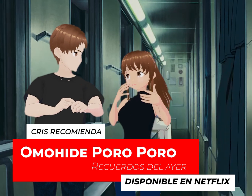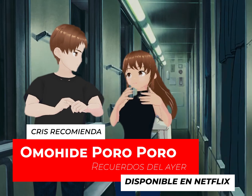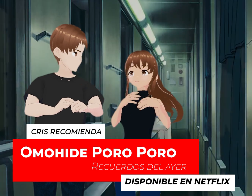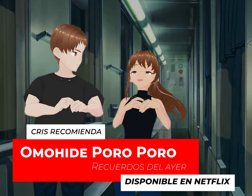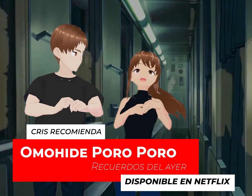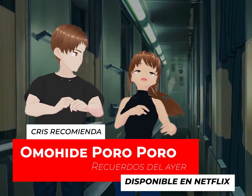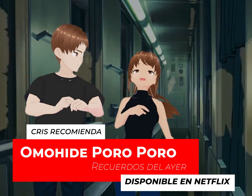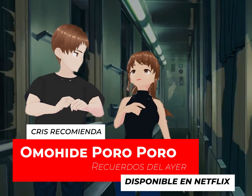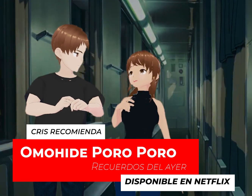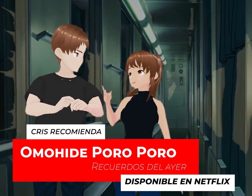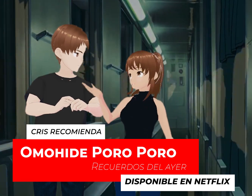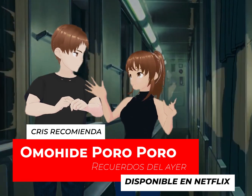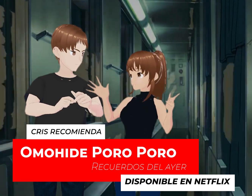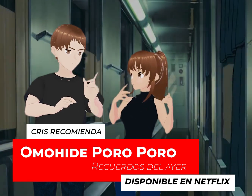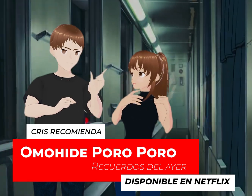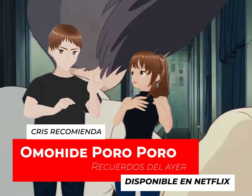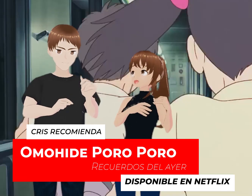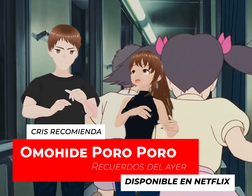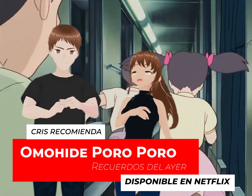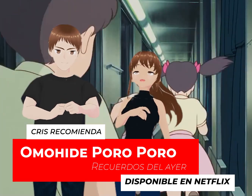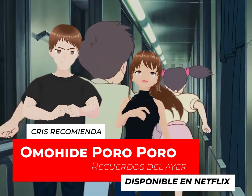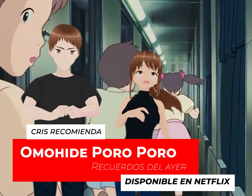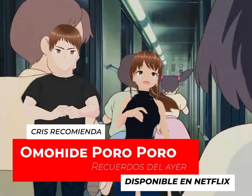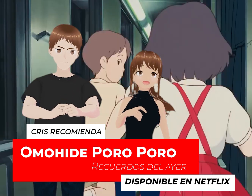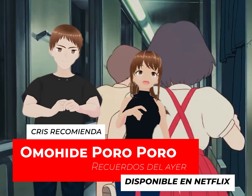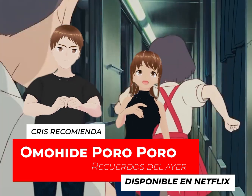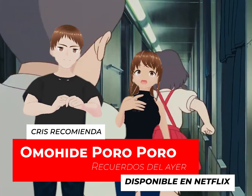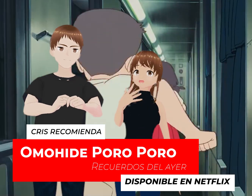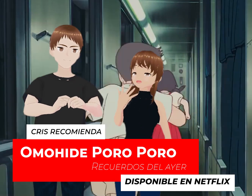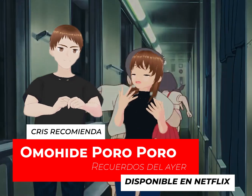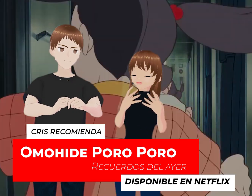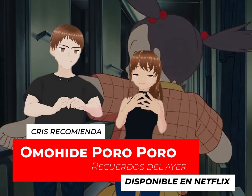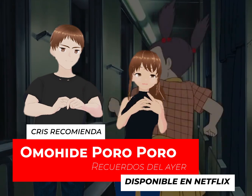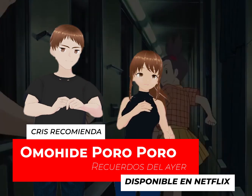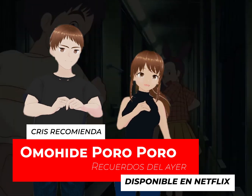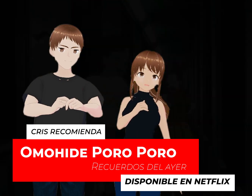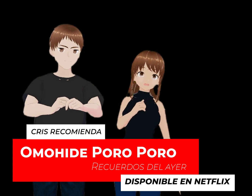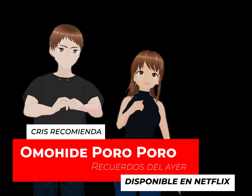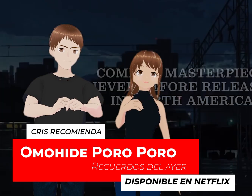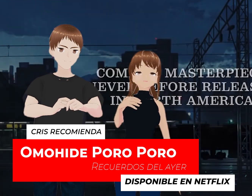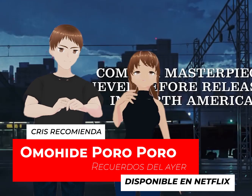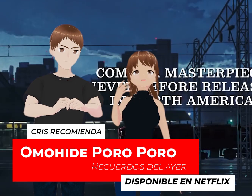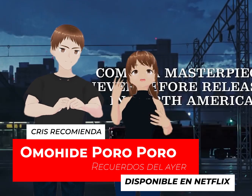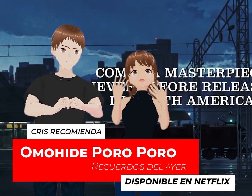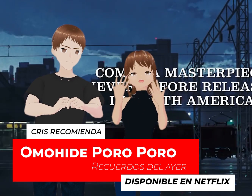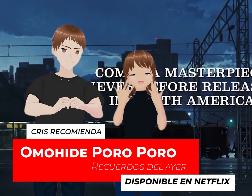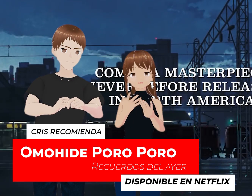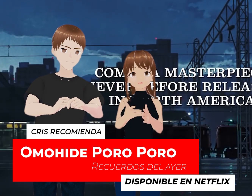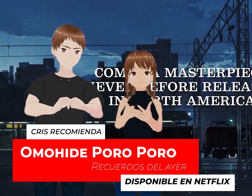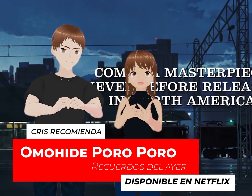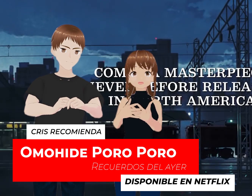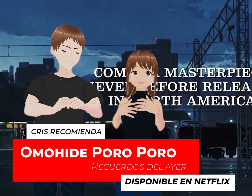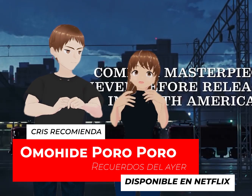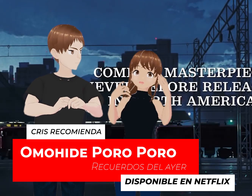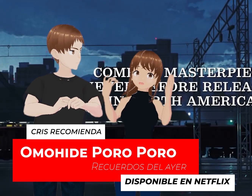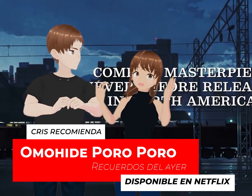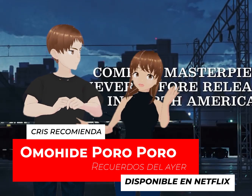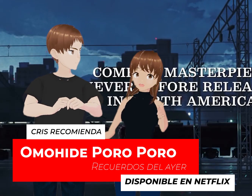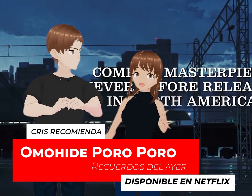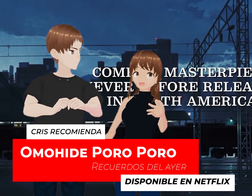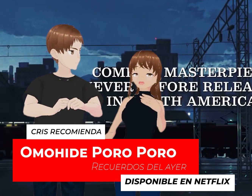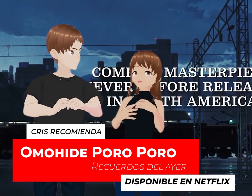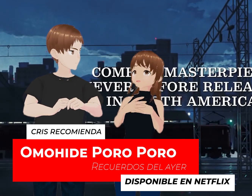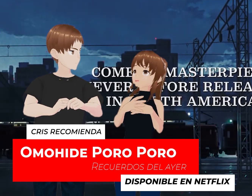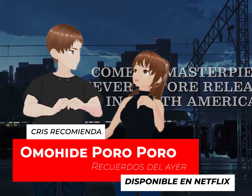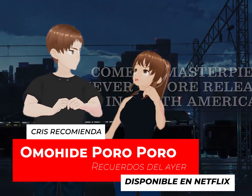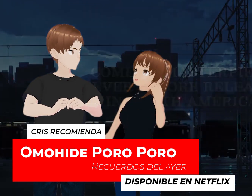¿No? Setenta y cinco Más o menos Entonces la verdad Es que es una película Donde vemos una dinámica De familia tradicional